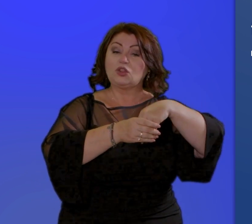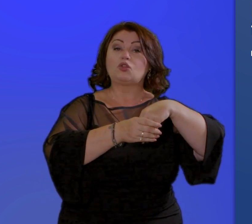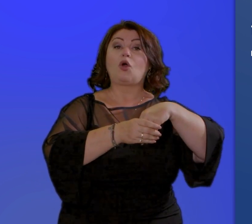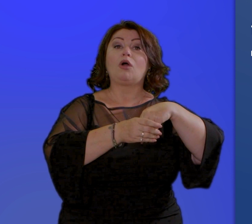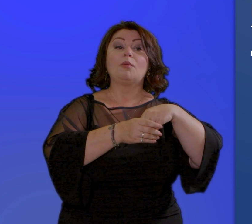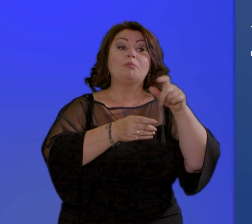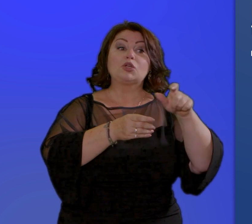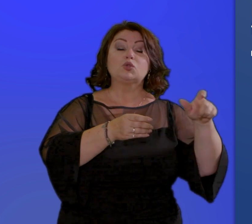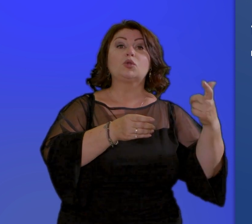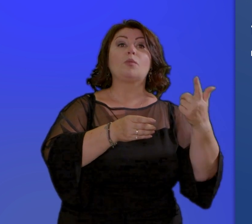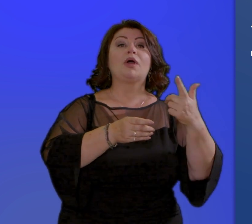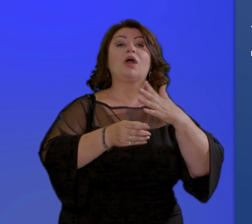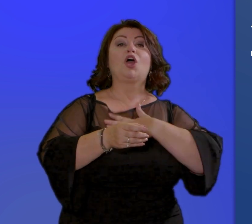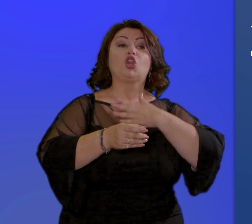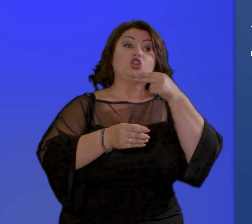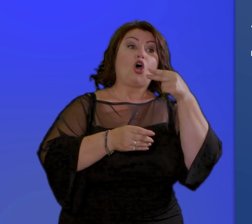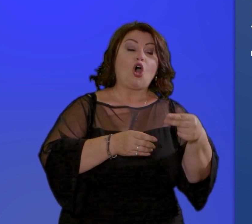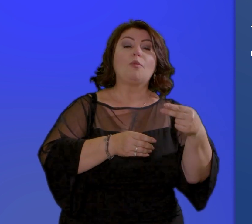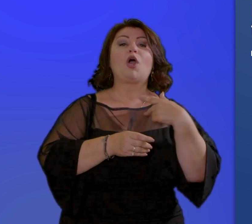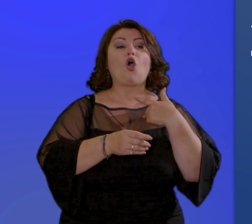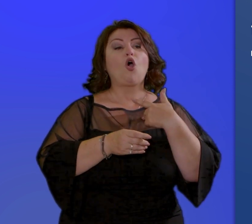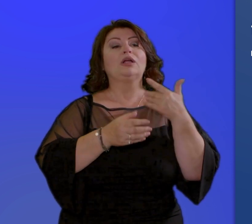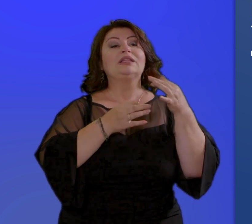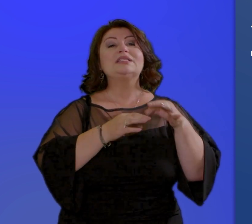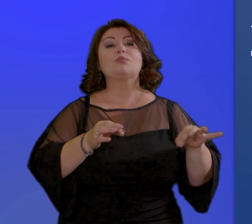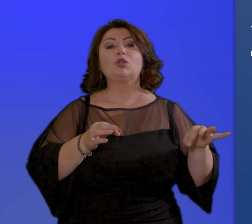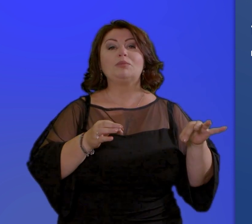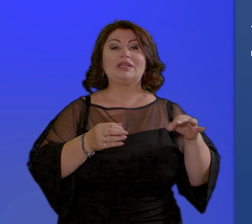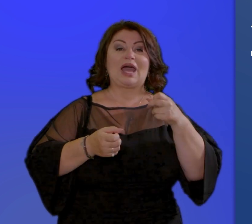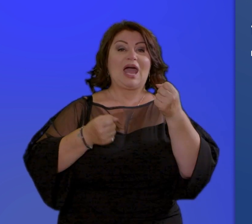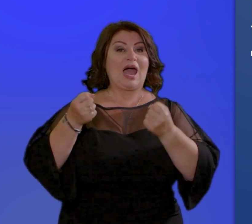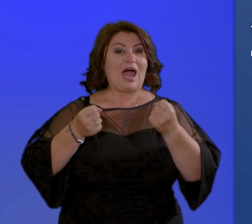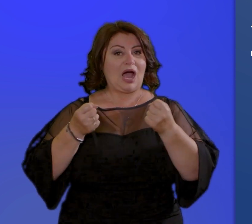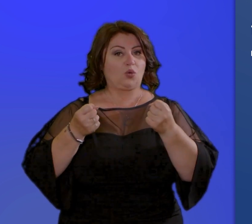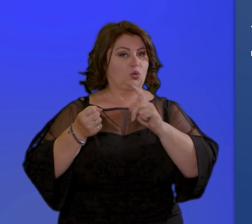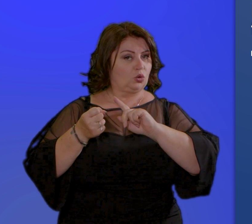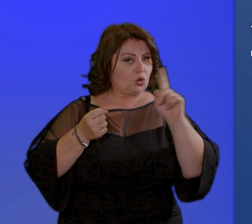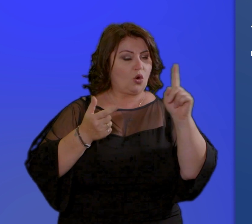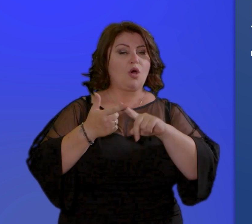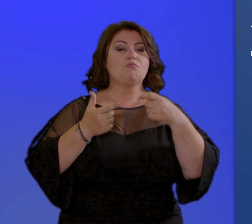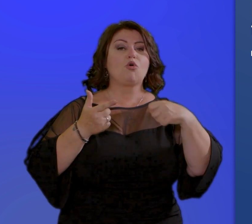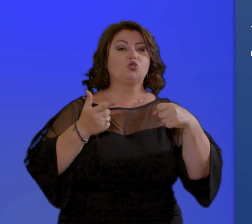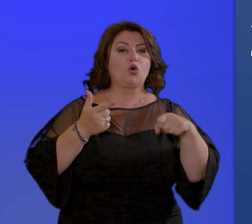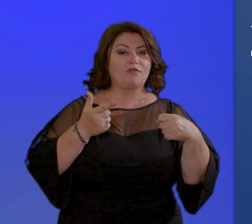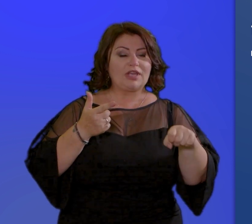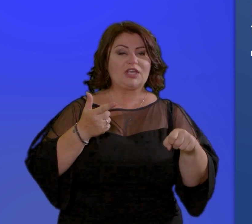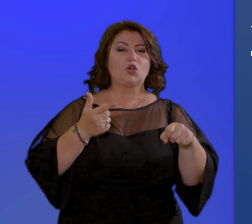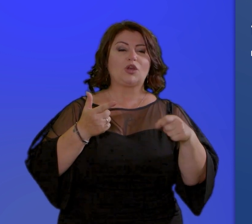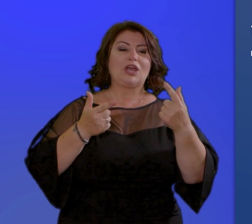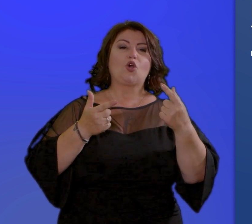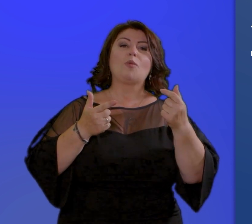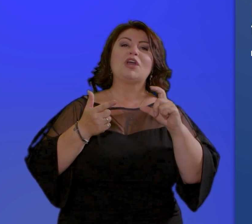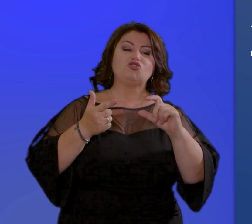autoveicoli motoveicoli superiori a una certa cilindrata e acquistati nei due anni precedenti o navi e